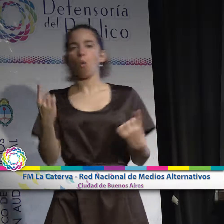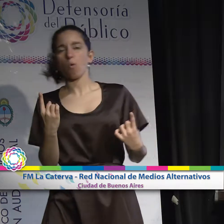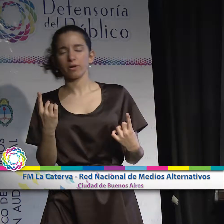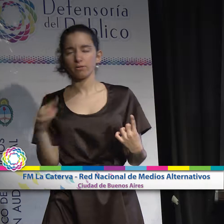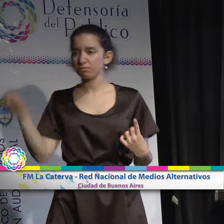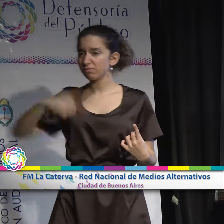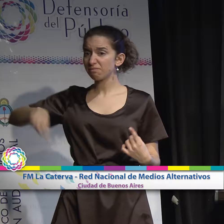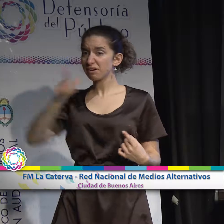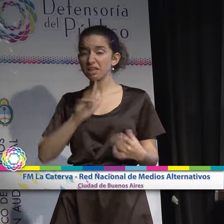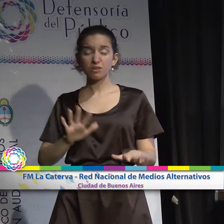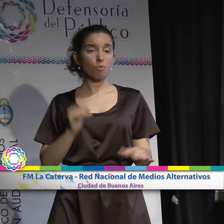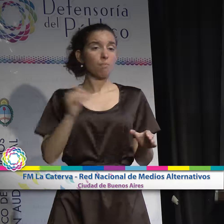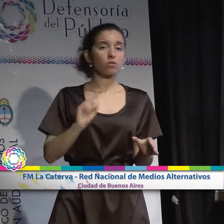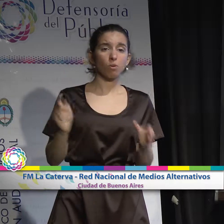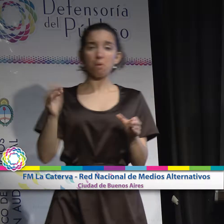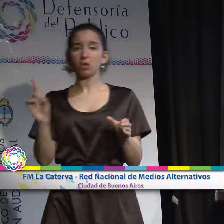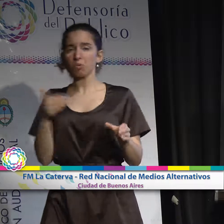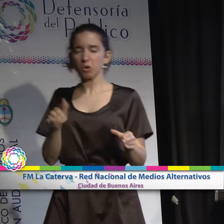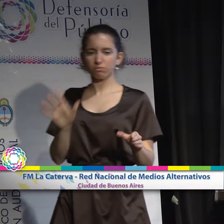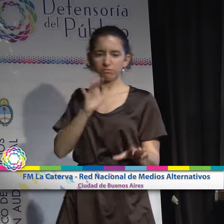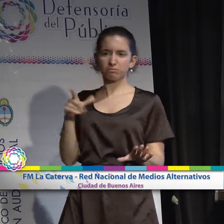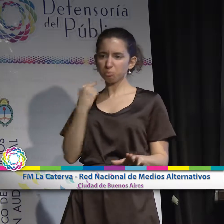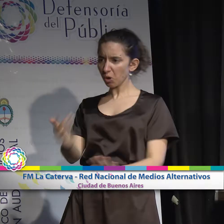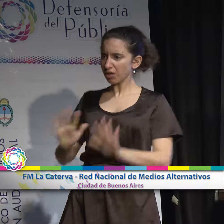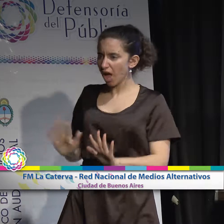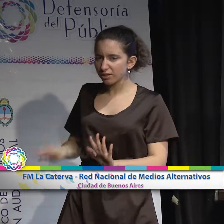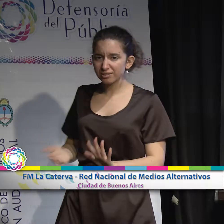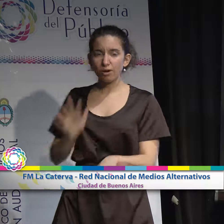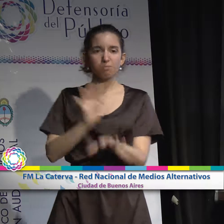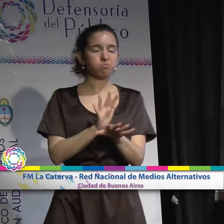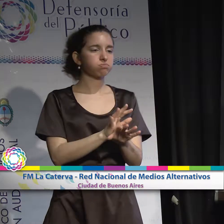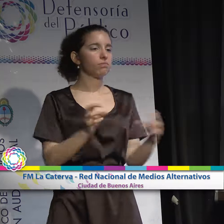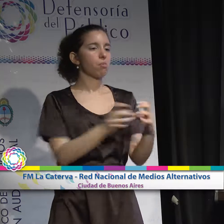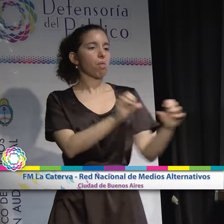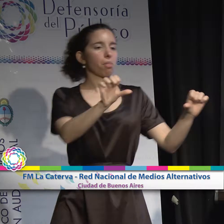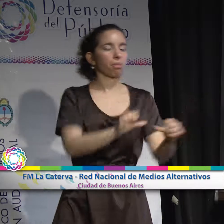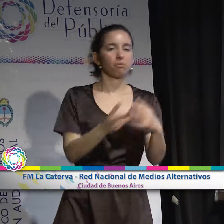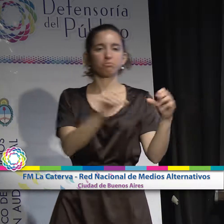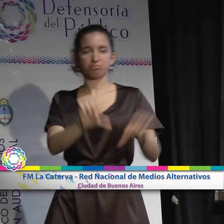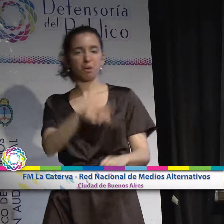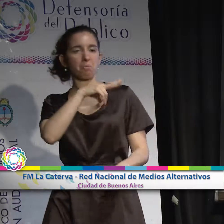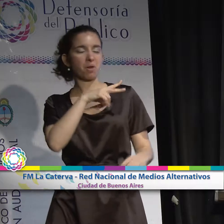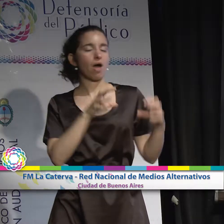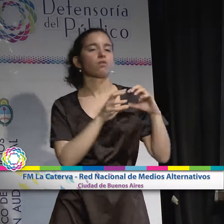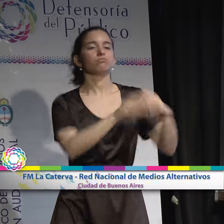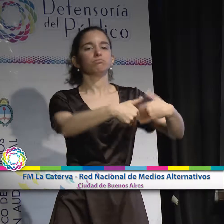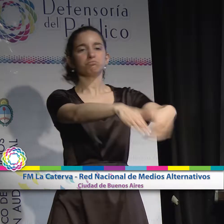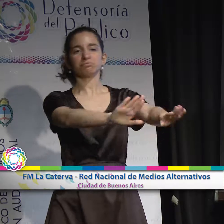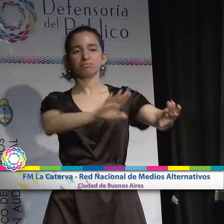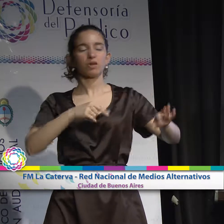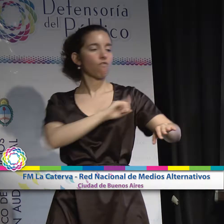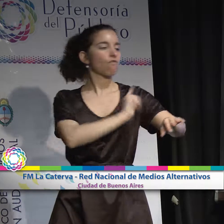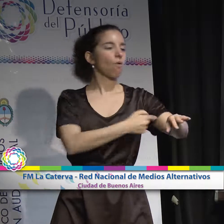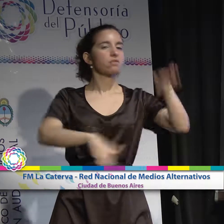más bien parece ser una política de Estado. No intervenir y reducir los conflictos a cuestiones entre privados y a la ley del más